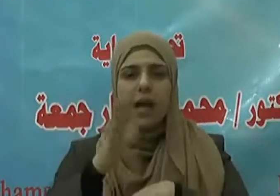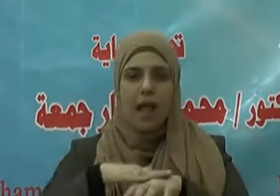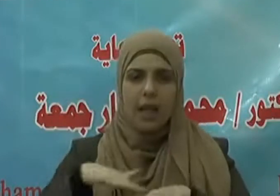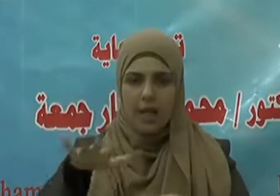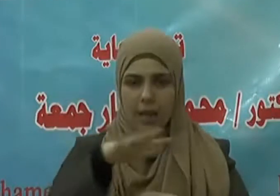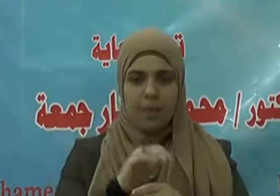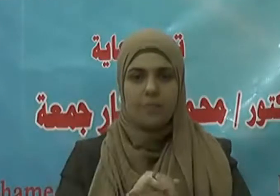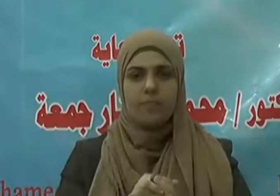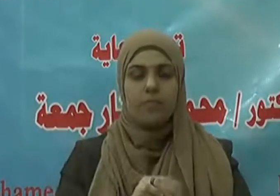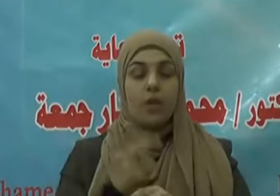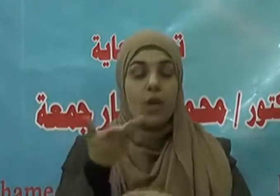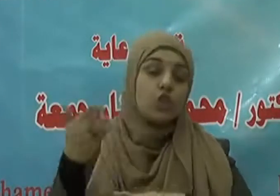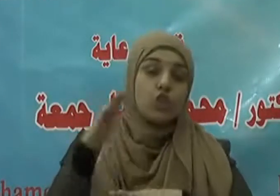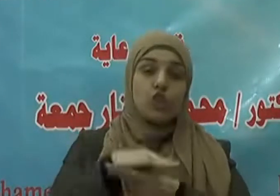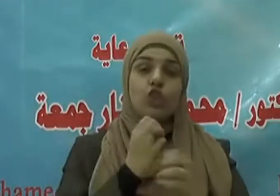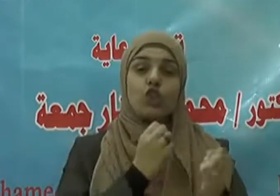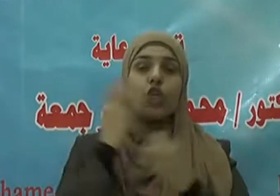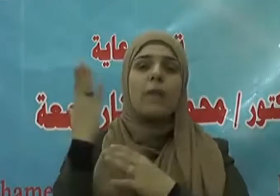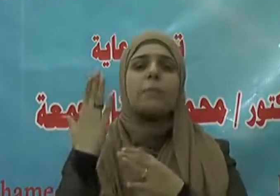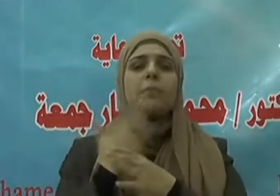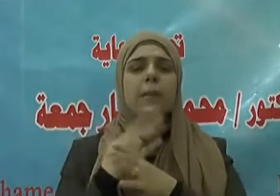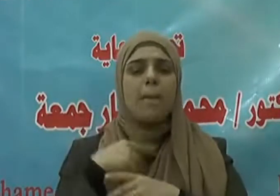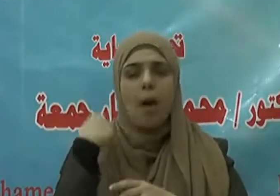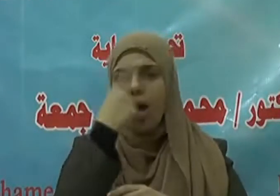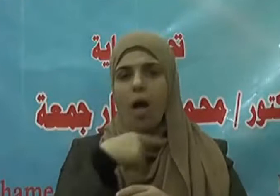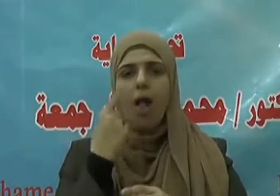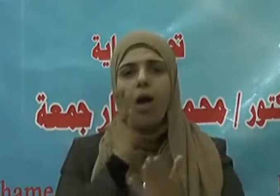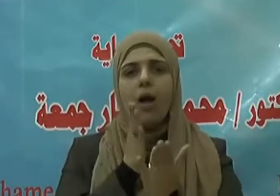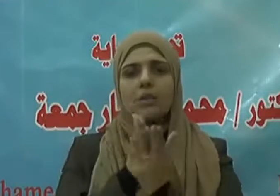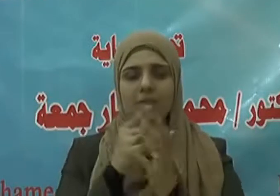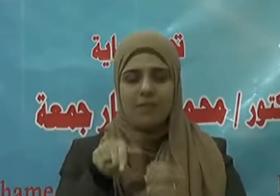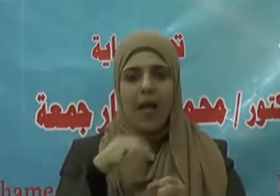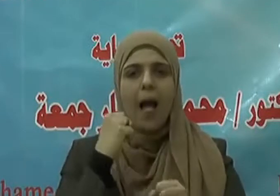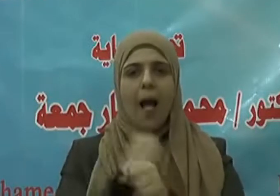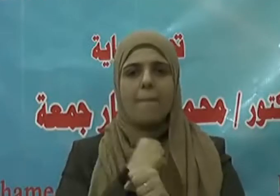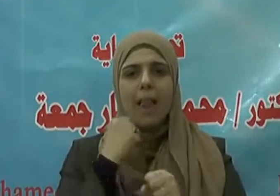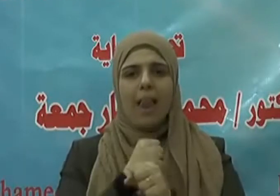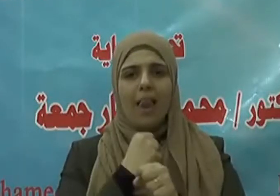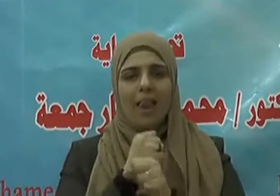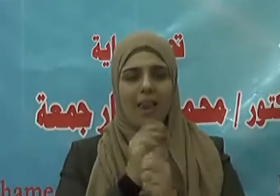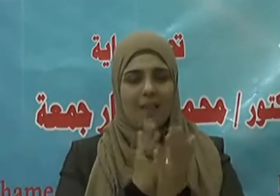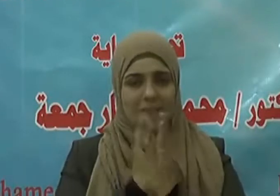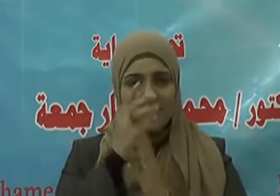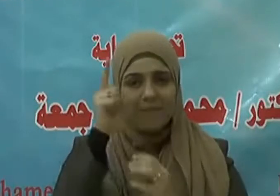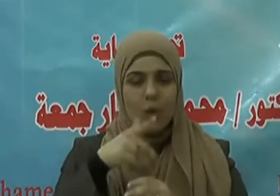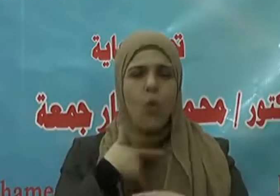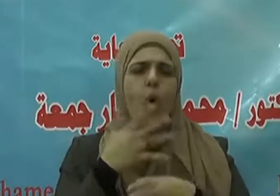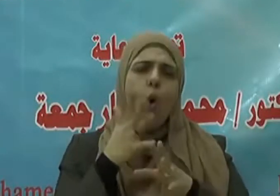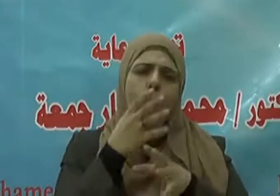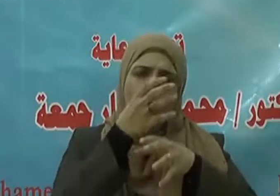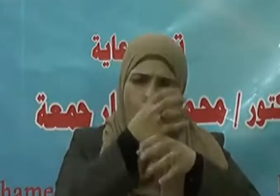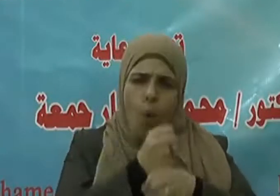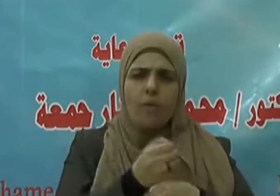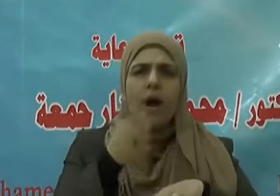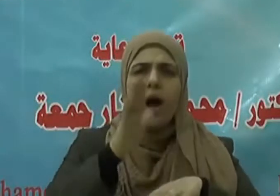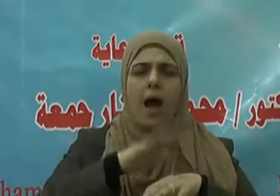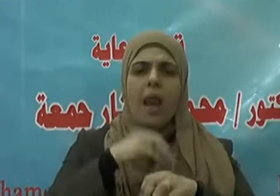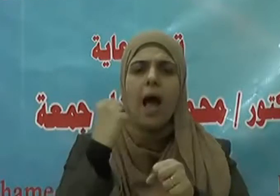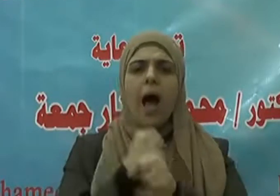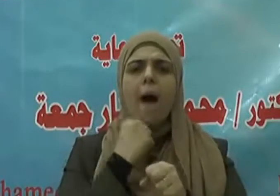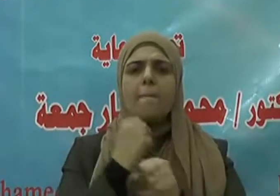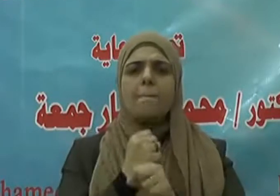لم يستشهد على أرض المعركة يقول صلى الله عليه وسلم من سأل الله